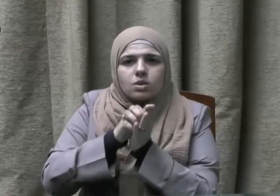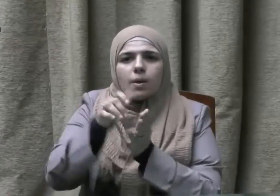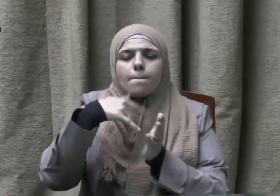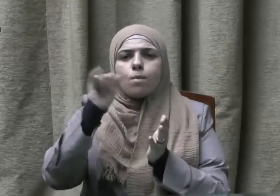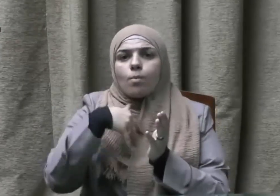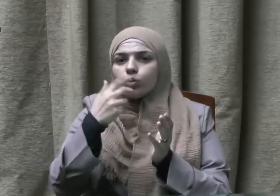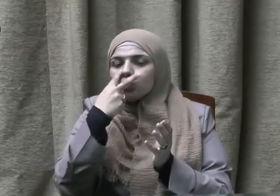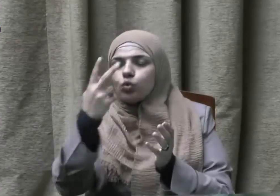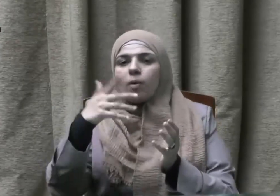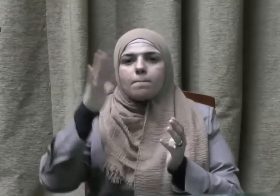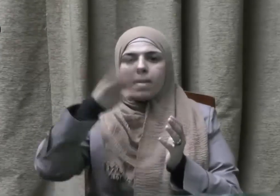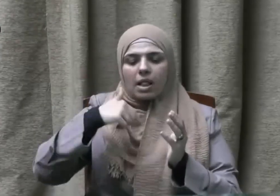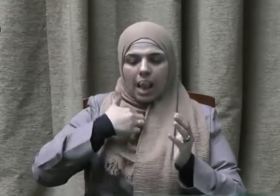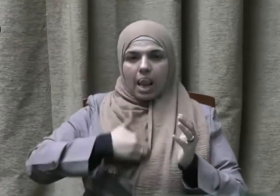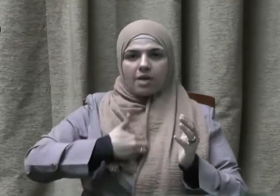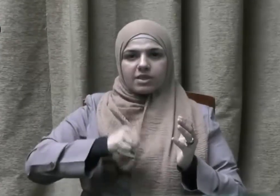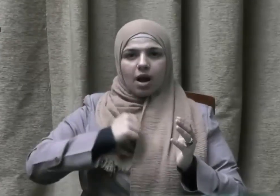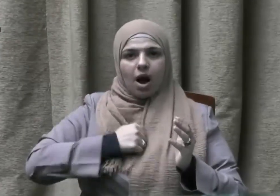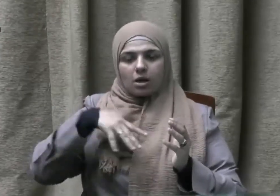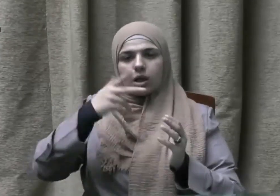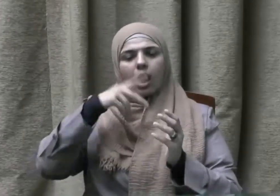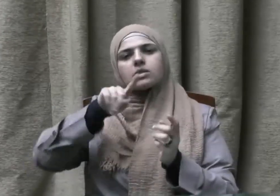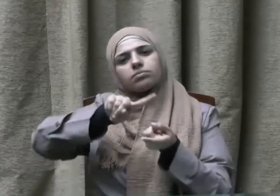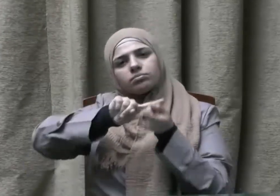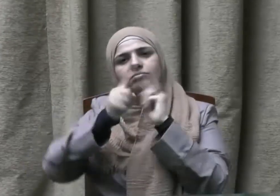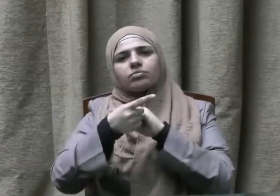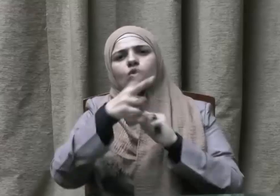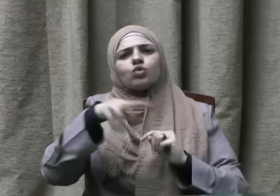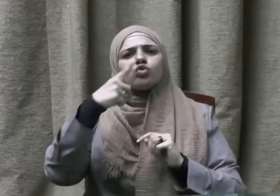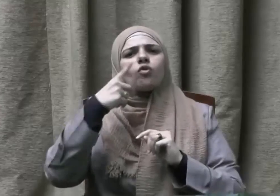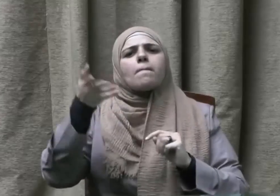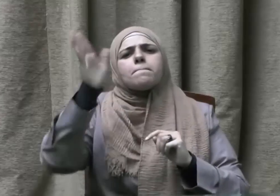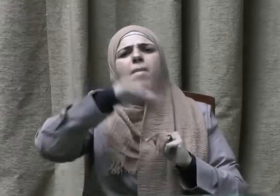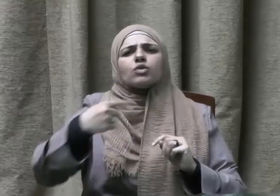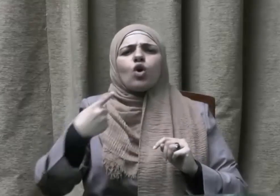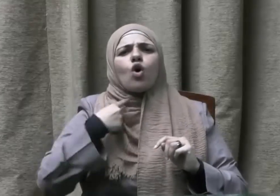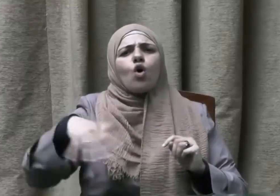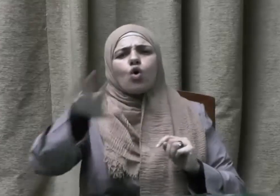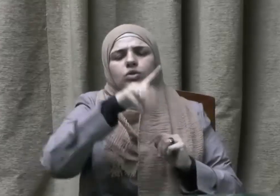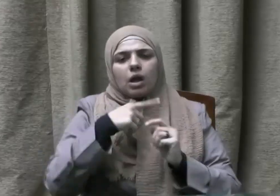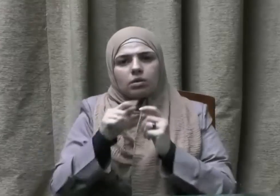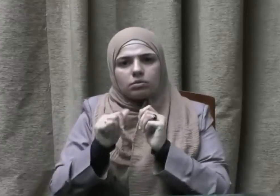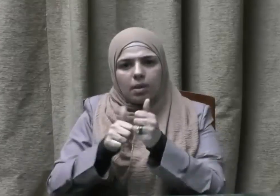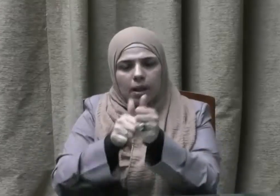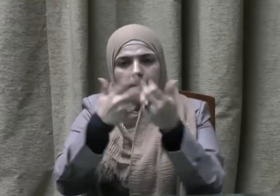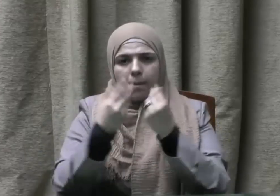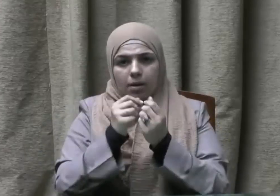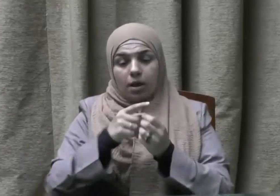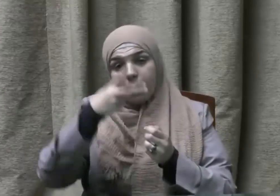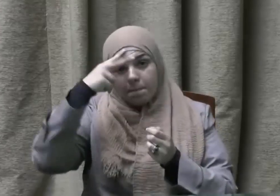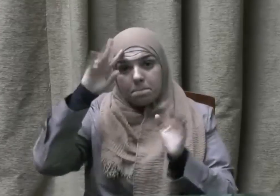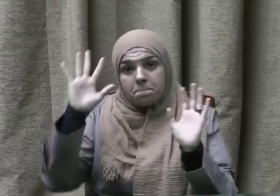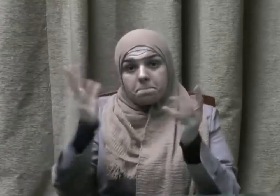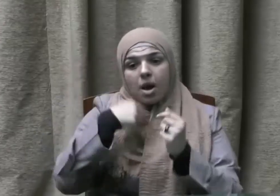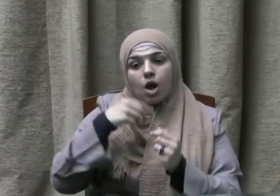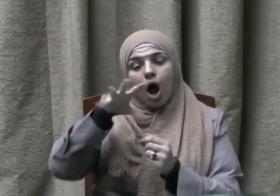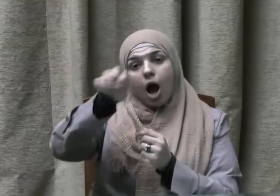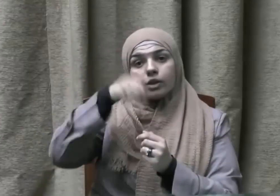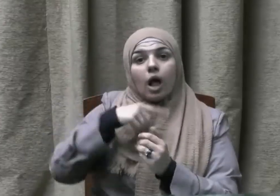متطلعا لها بإشراف نفس غالبا ما تجرفه مزالقها وتبعاتها ومن أخذها